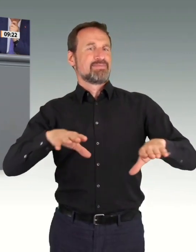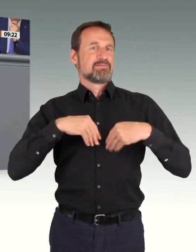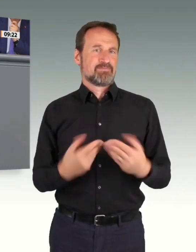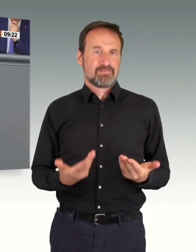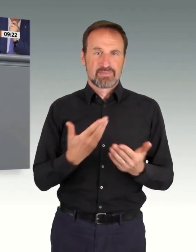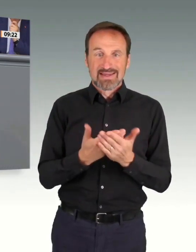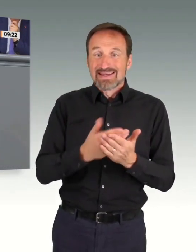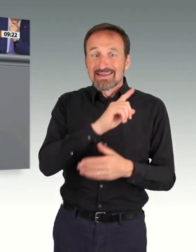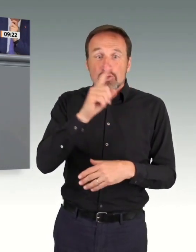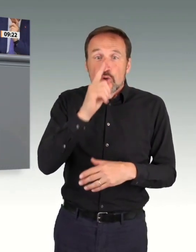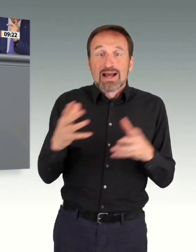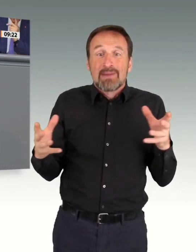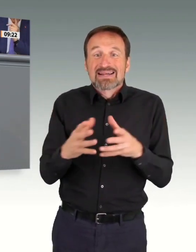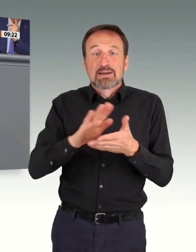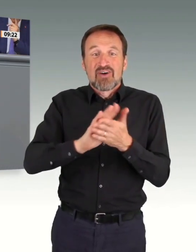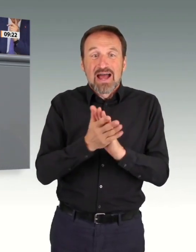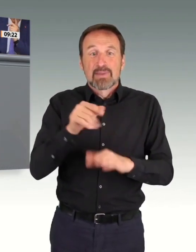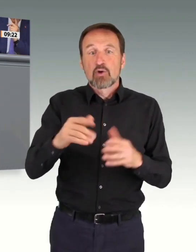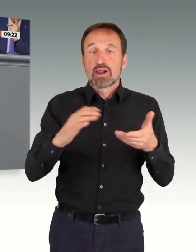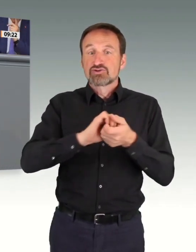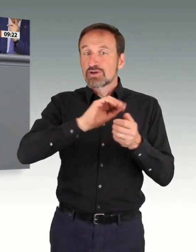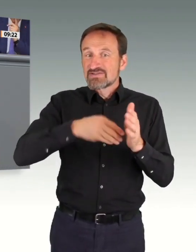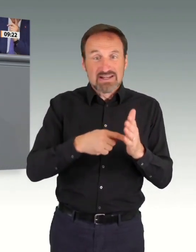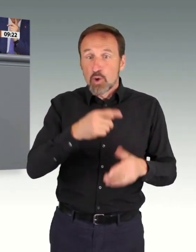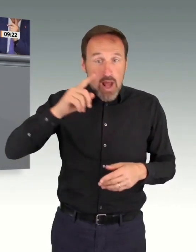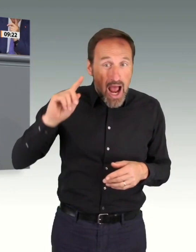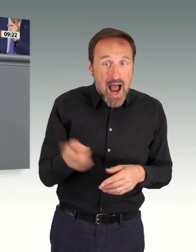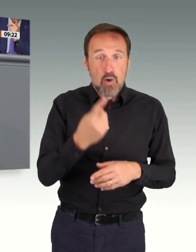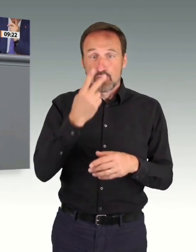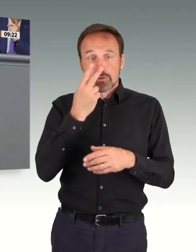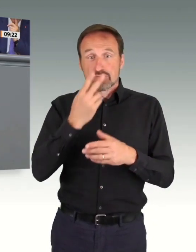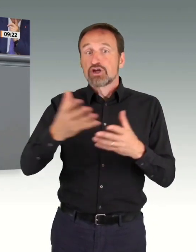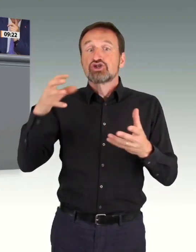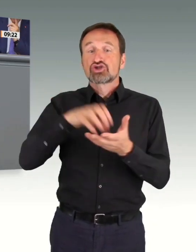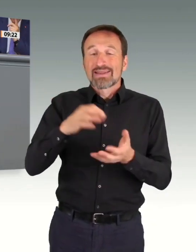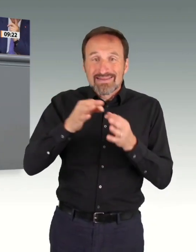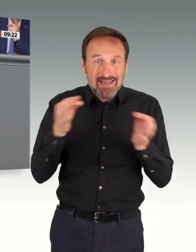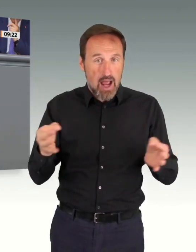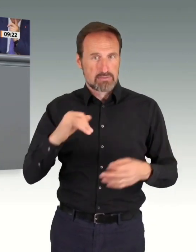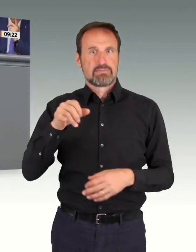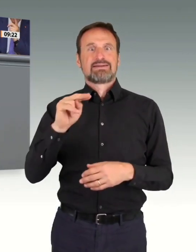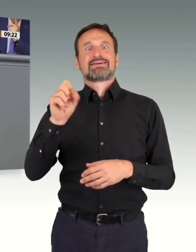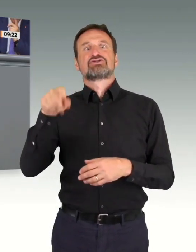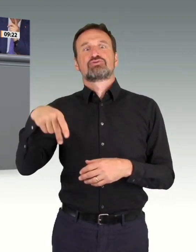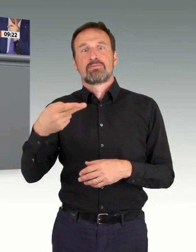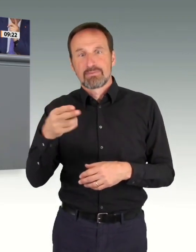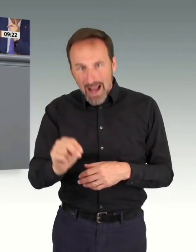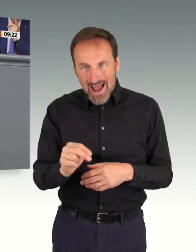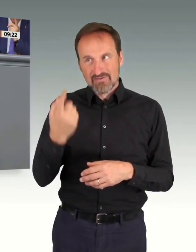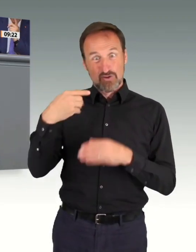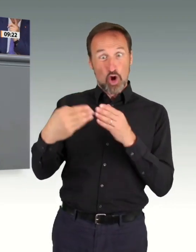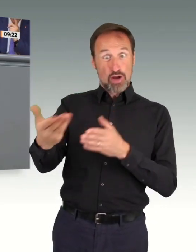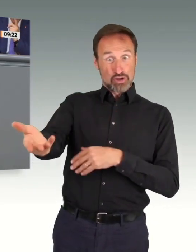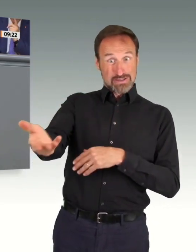Vereinbarung der Koalitionsfraktionen begrüßt. Wenn das kein Glück bringt für die weiteren Beratungen, dann weiß ich es auch nicht, liebe Kolleginnen und Kollegen.